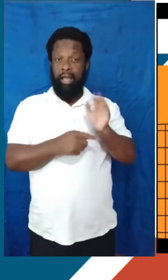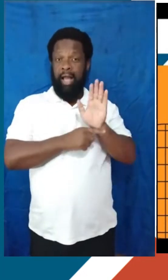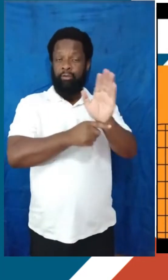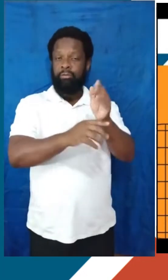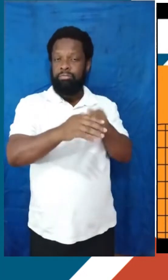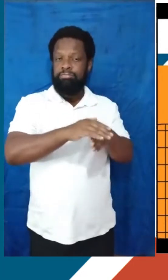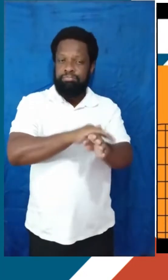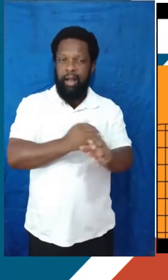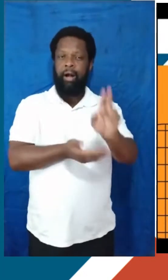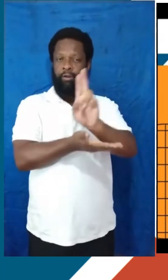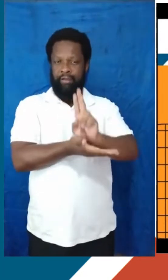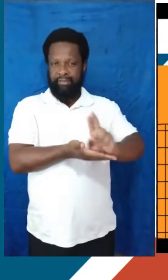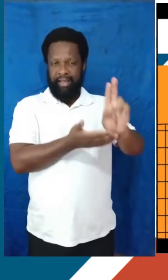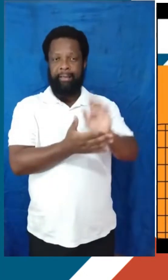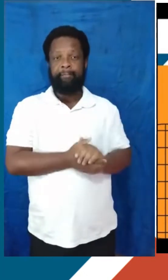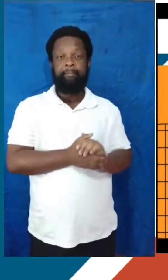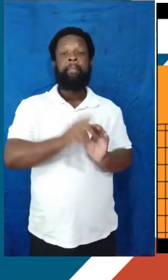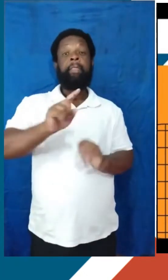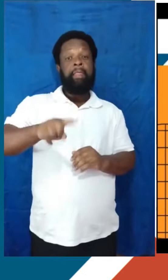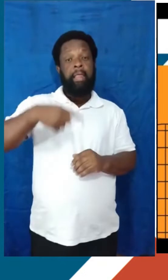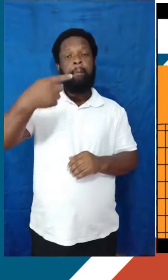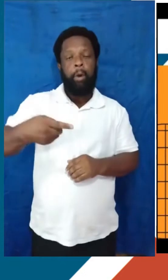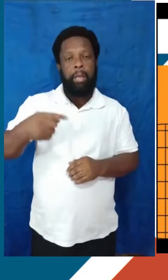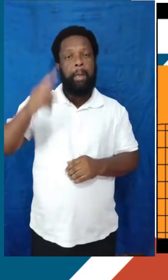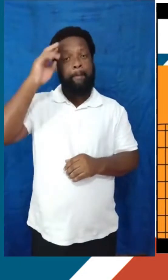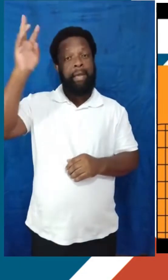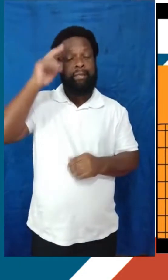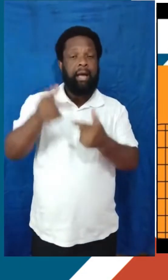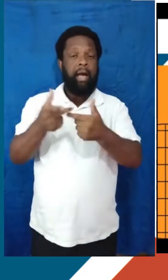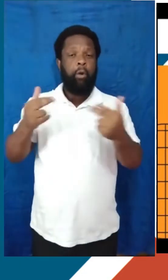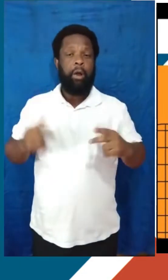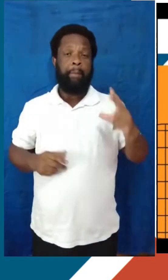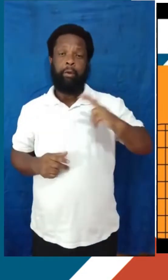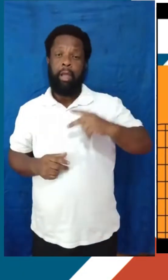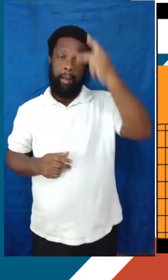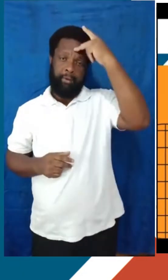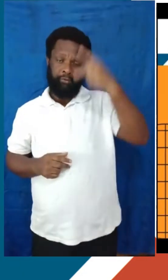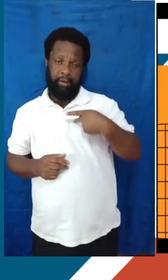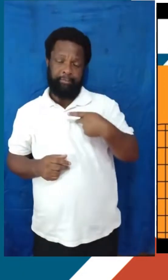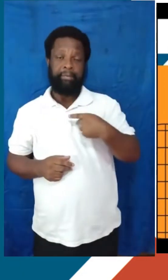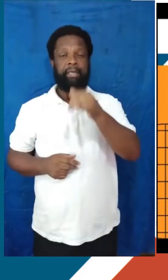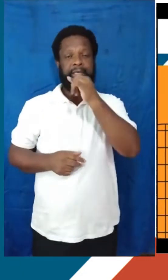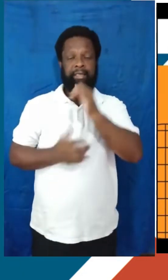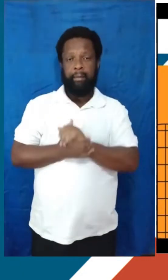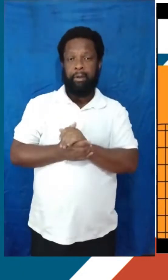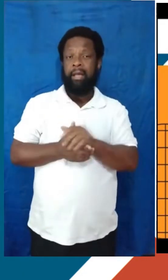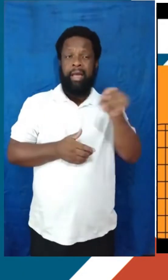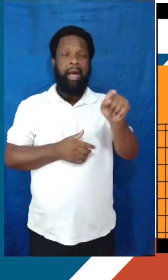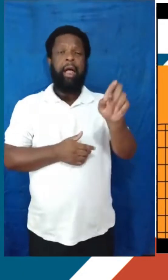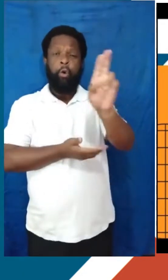Depois disso você tem que observar fatores mais pessoais, individuais, ou seja, será que a universidade que eu quero tem um curso